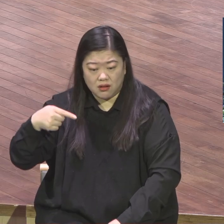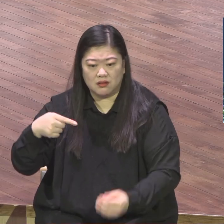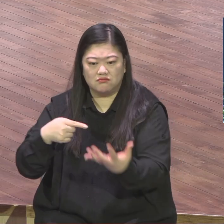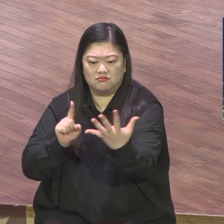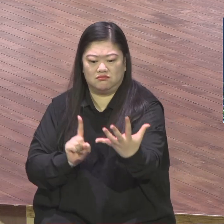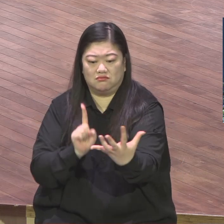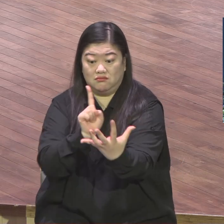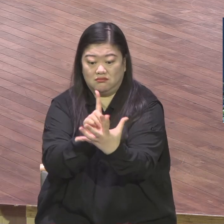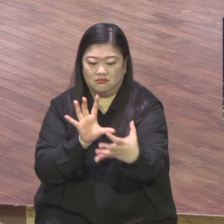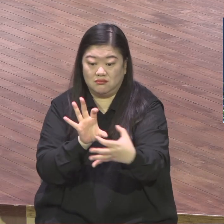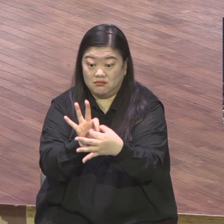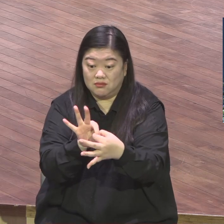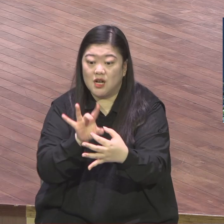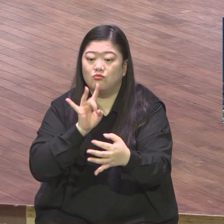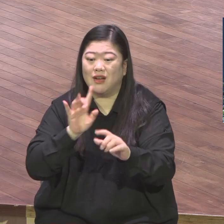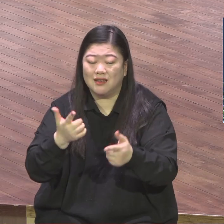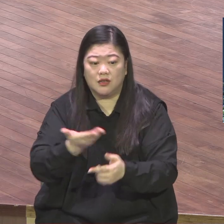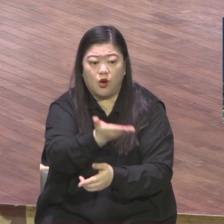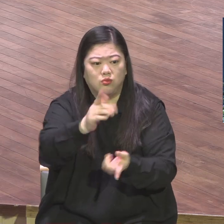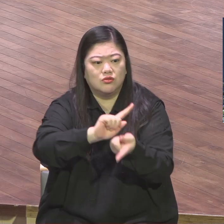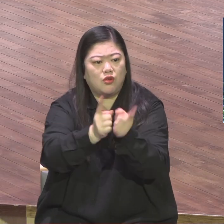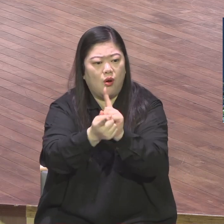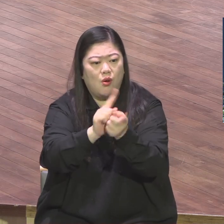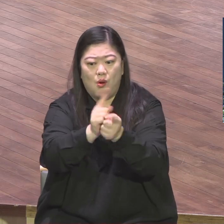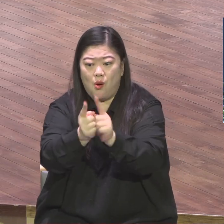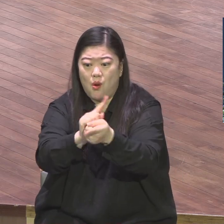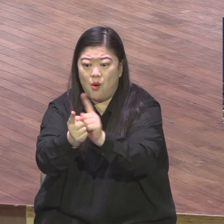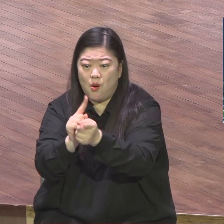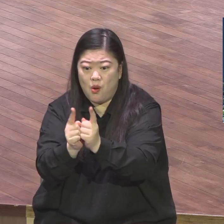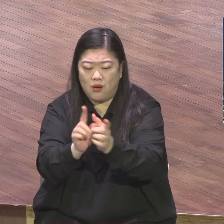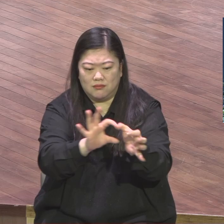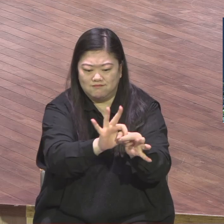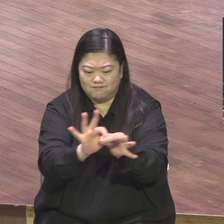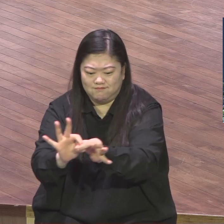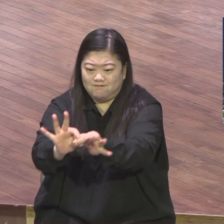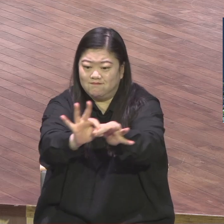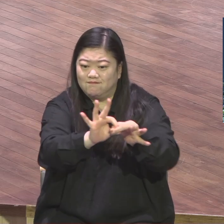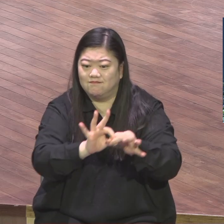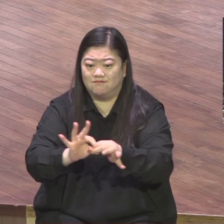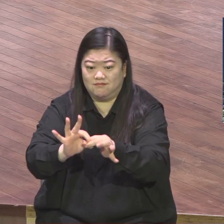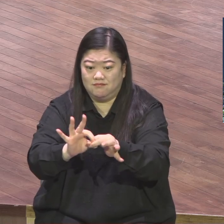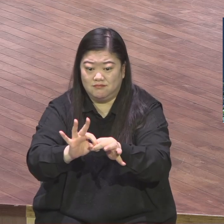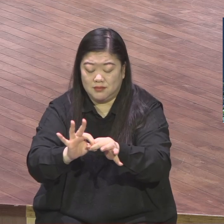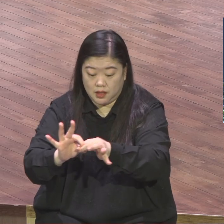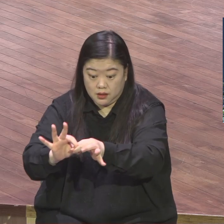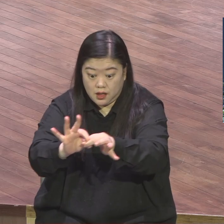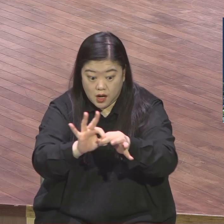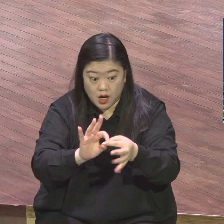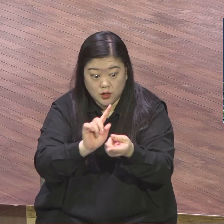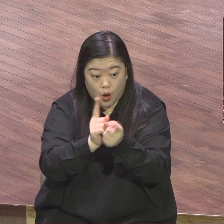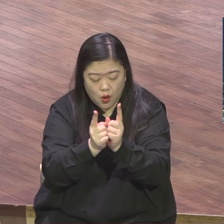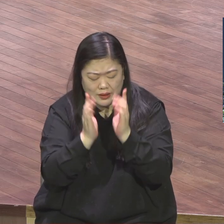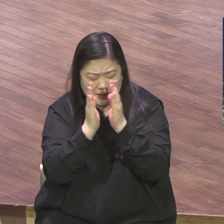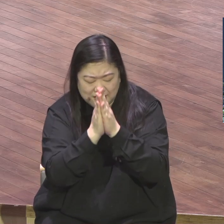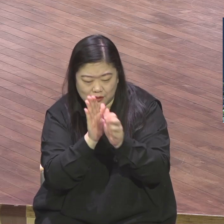돼요 서로 서로 영적 성장을 그렇게 위해서 기도해주고 서로가 의의 열매를 맺도록 풍성 맺도록